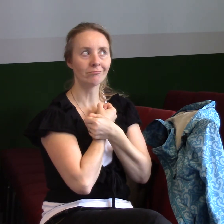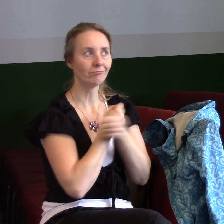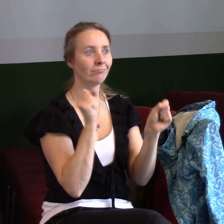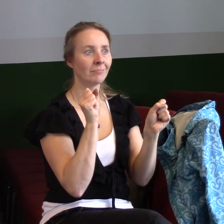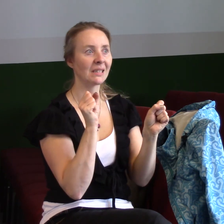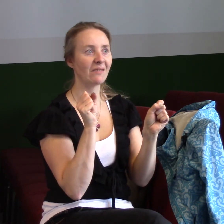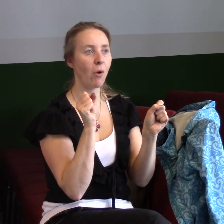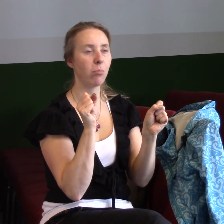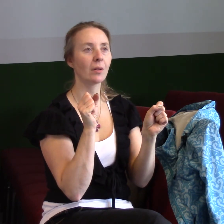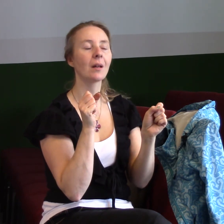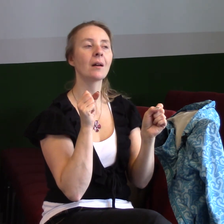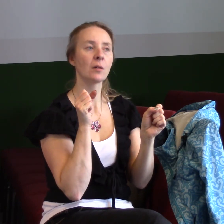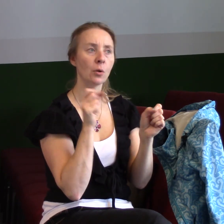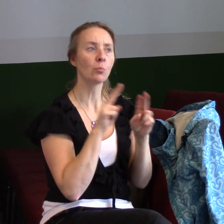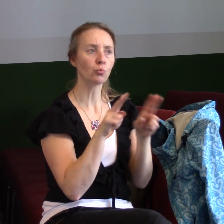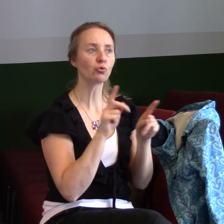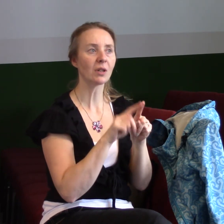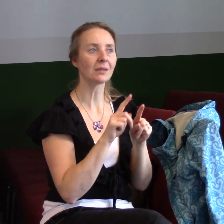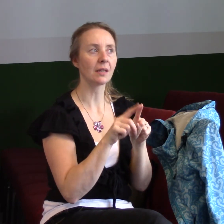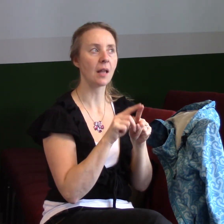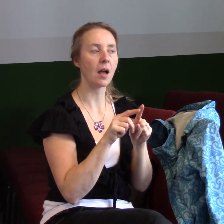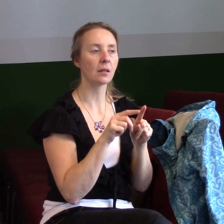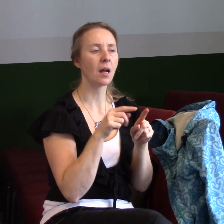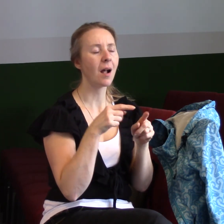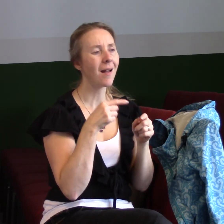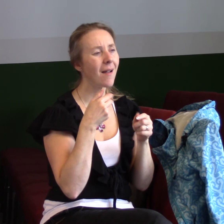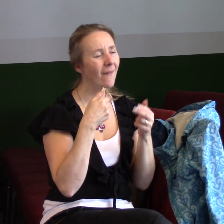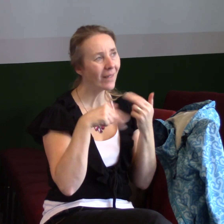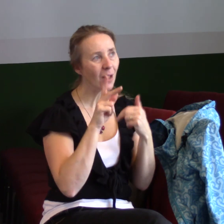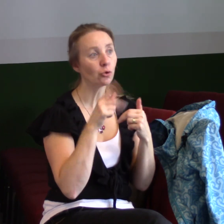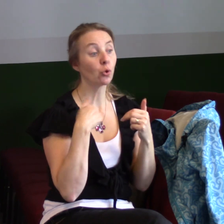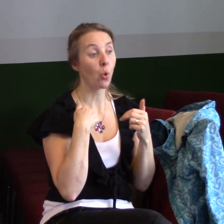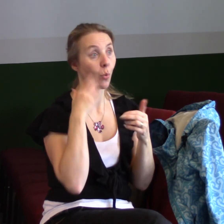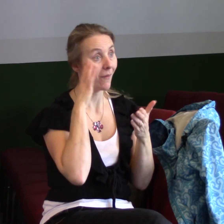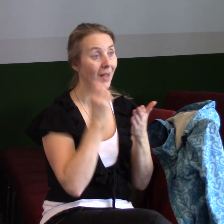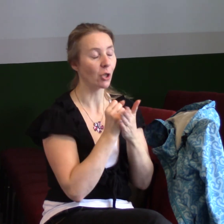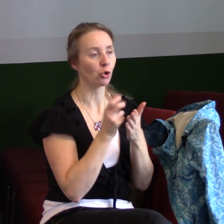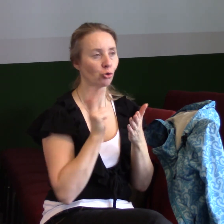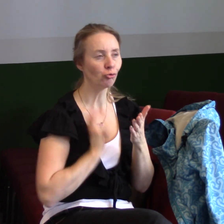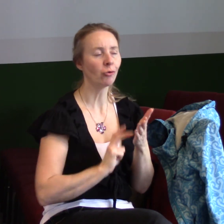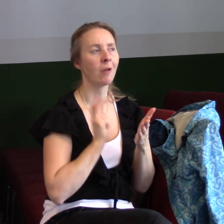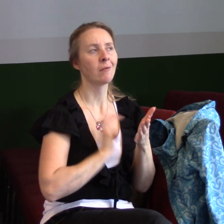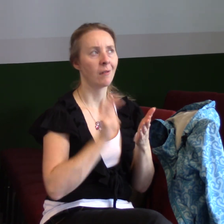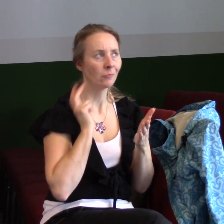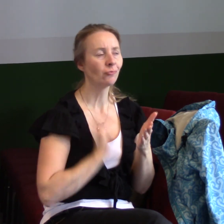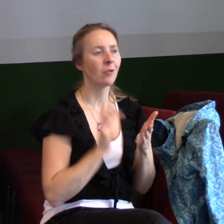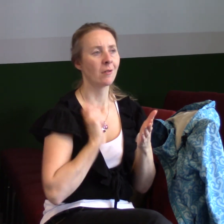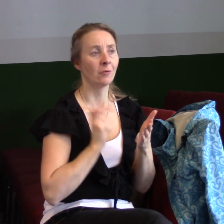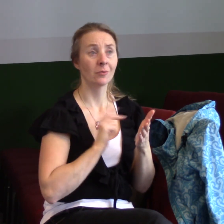ale je to jenom jedna z možností. Častokrát křesťané čekají, že tohle to je ten jediný způsob. Ale já vám chci říct, to není jediný